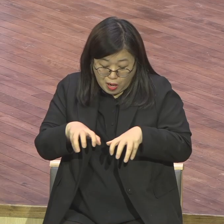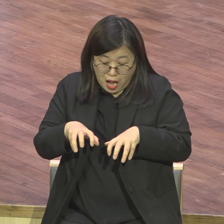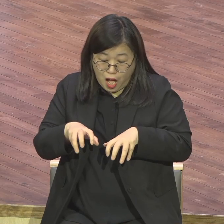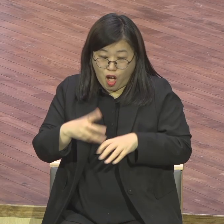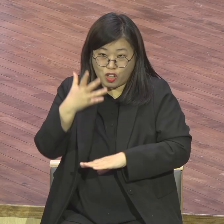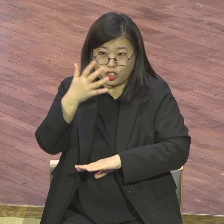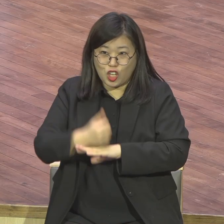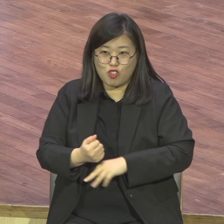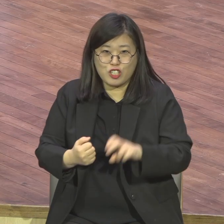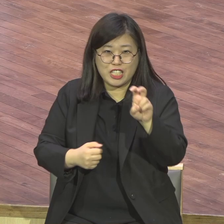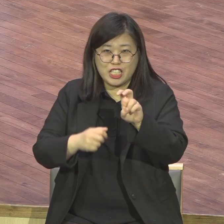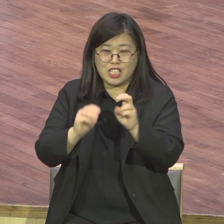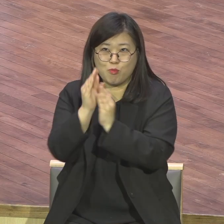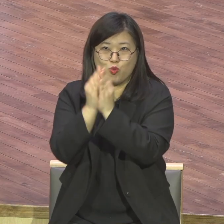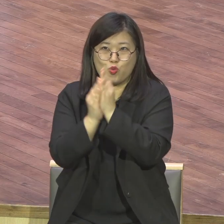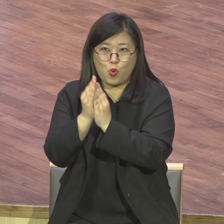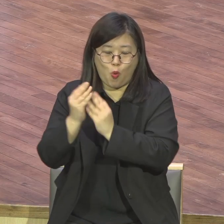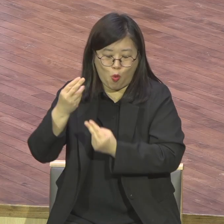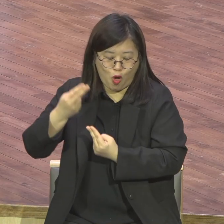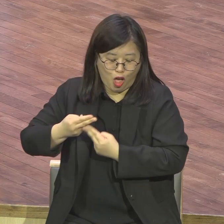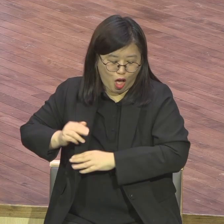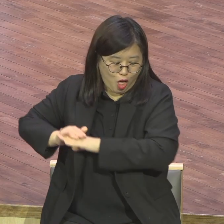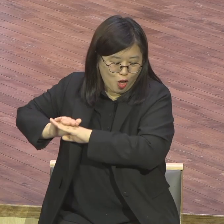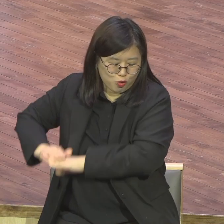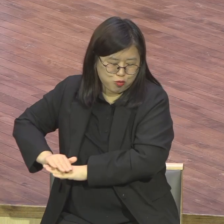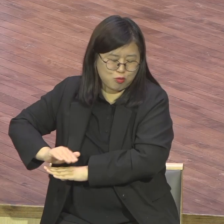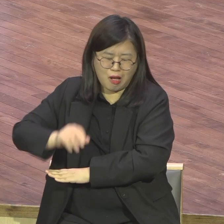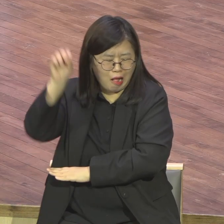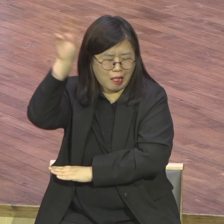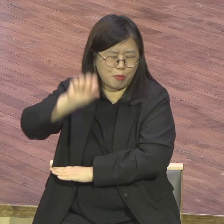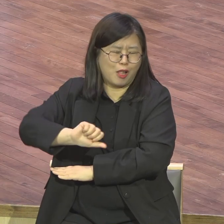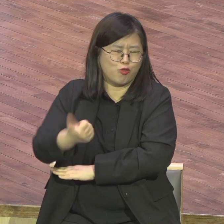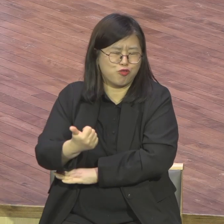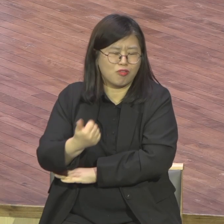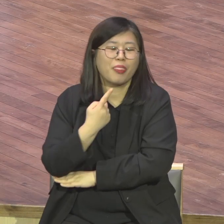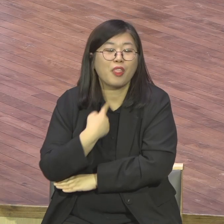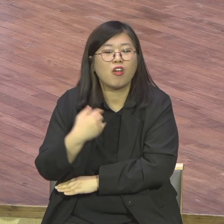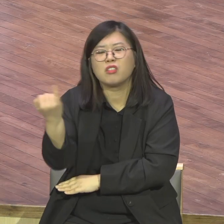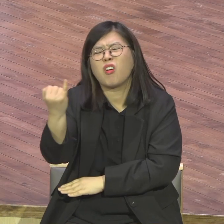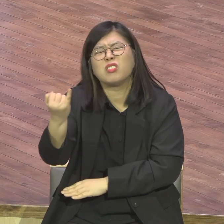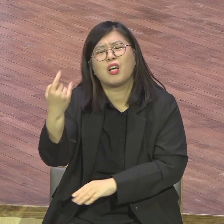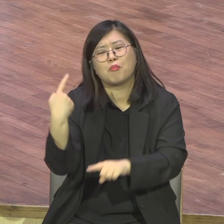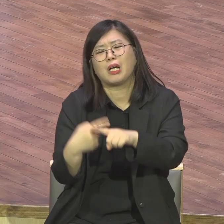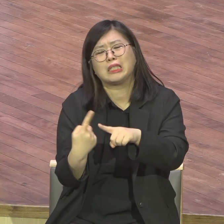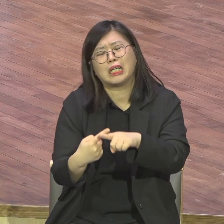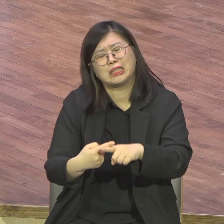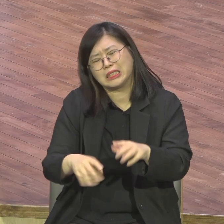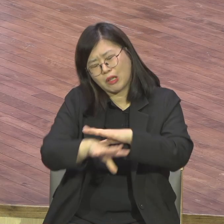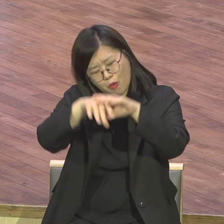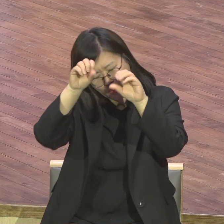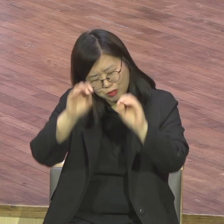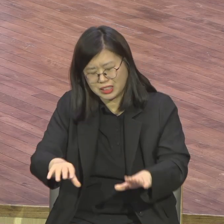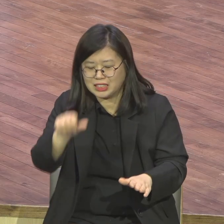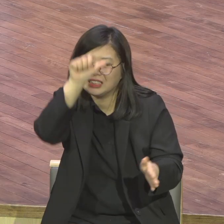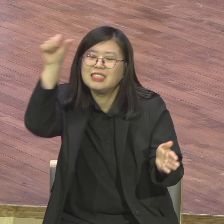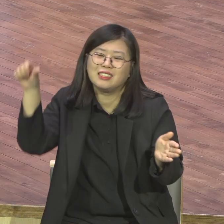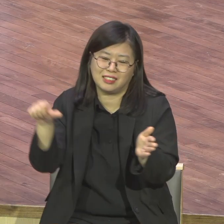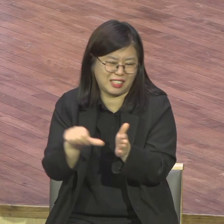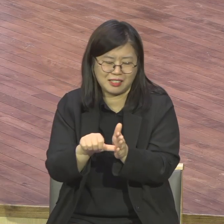혼자서 일을 다한다고 인상 써가면서 싸워가면서 갈등하면서 그거 다 속임수입니다. 그거 다